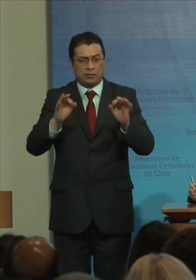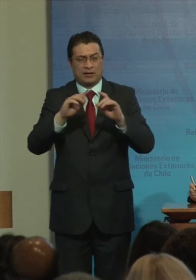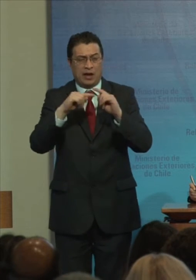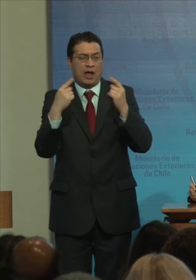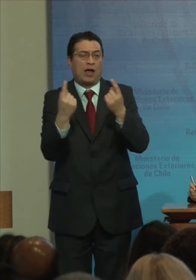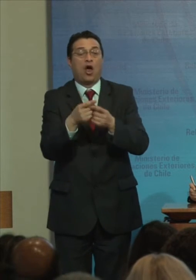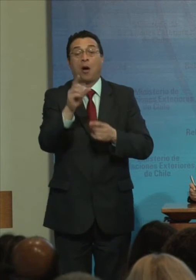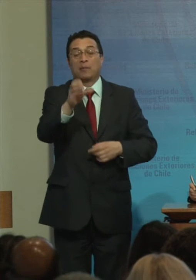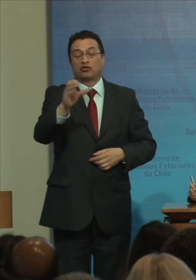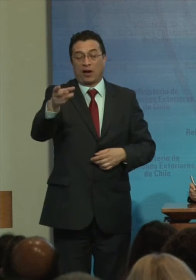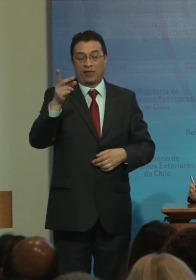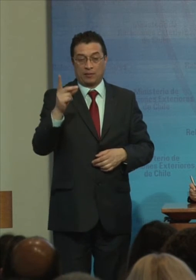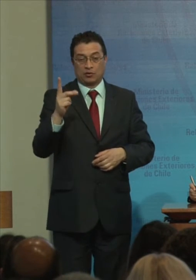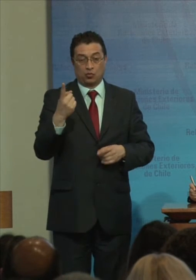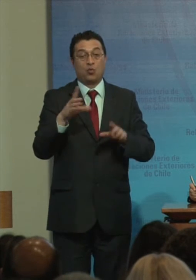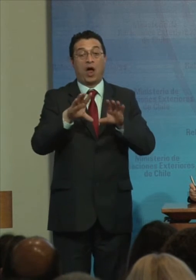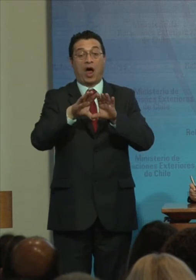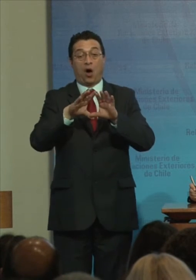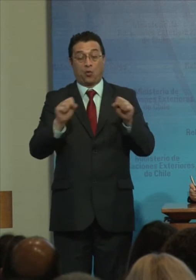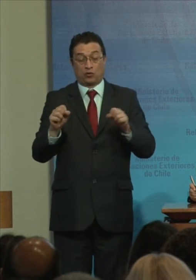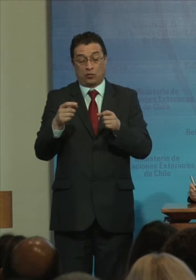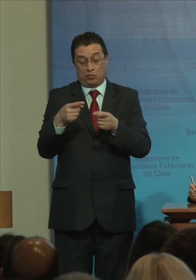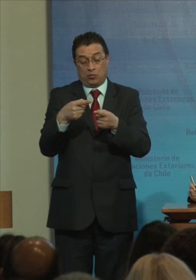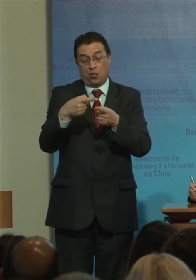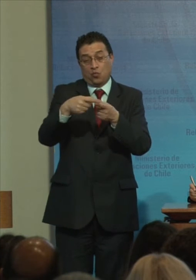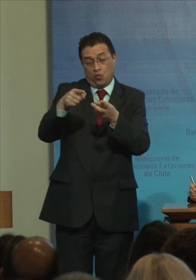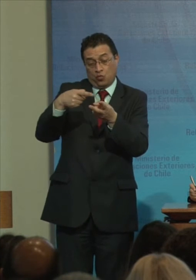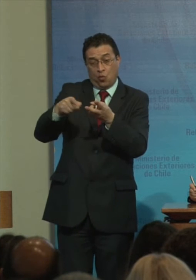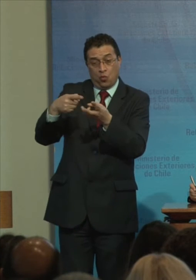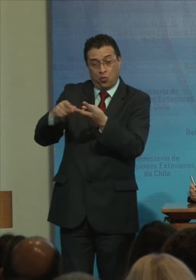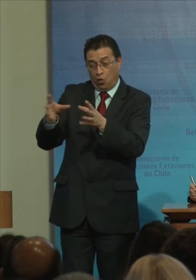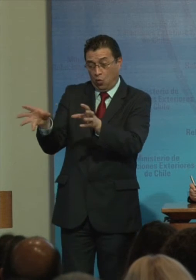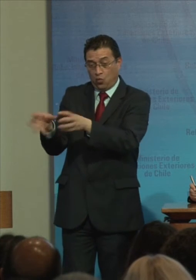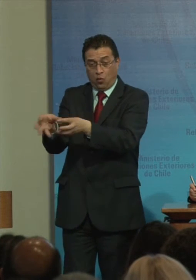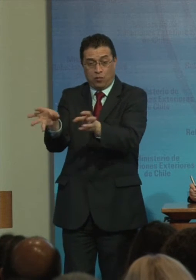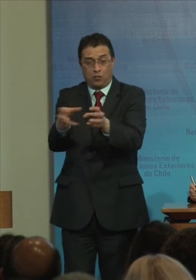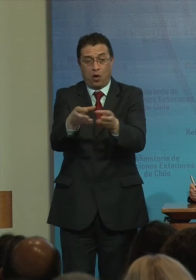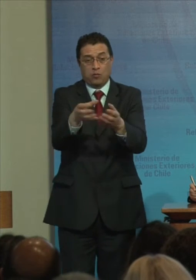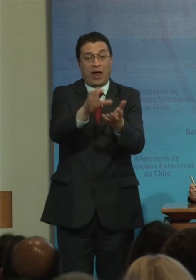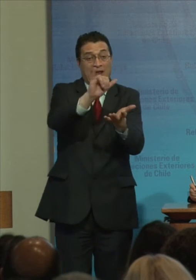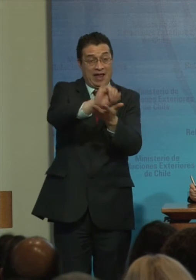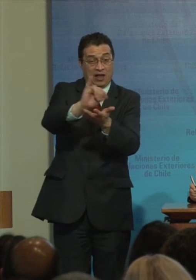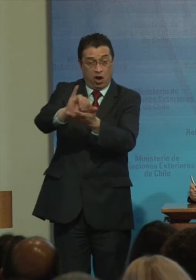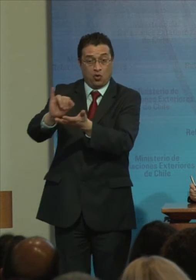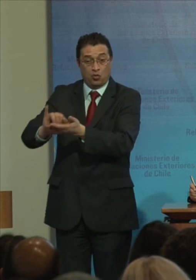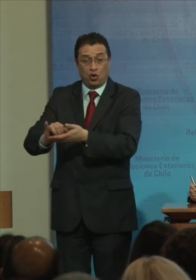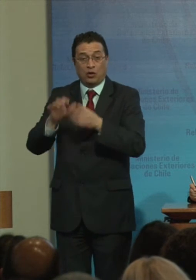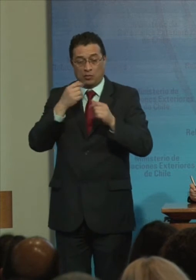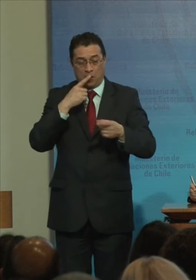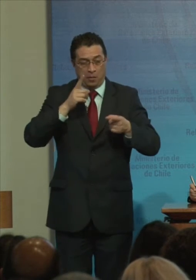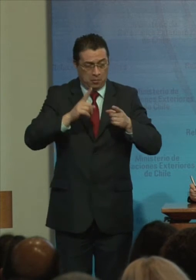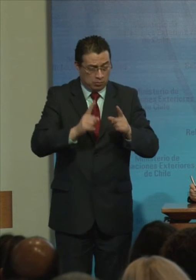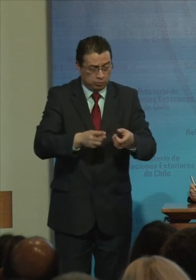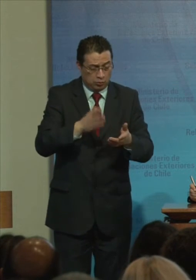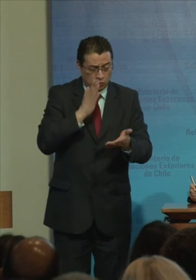discapacidad Un acuerdo Multisectorial E interinstitucional Que delimita